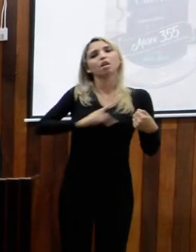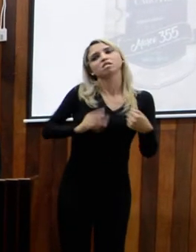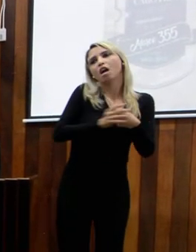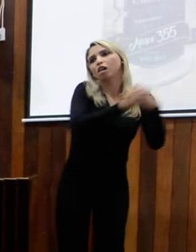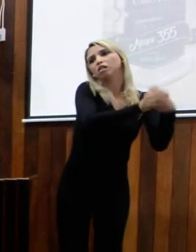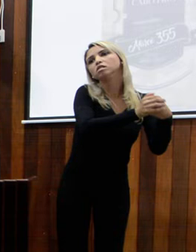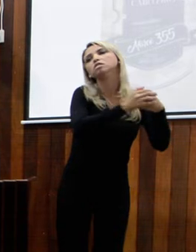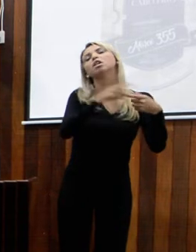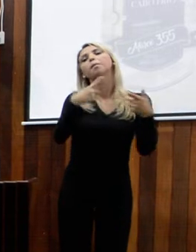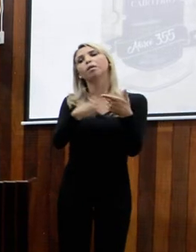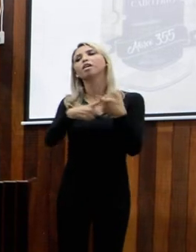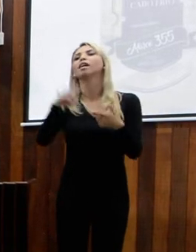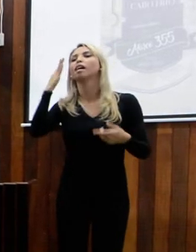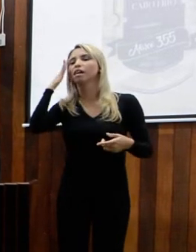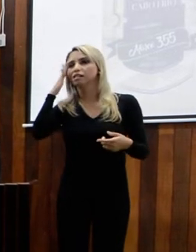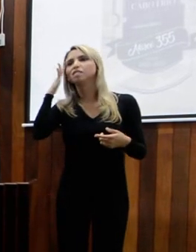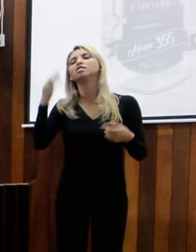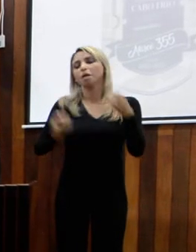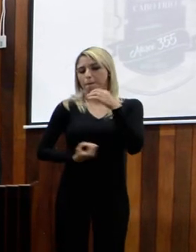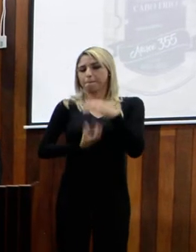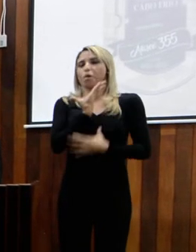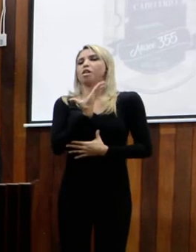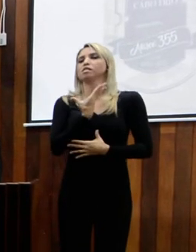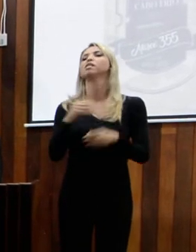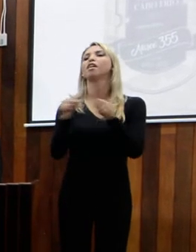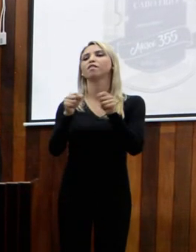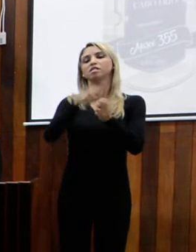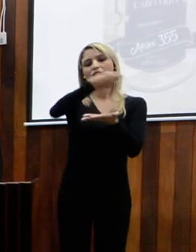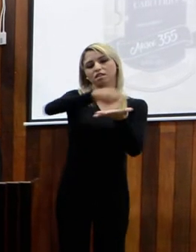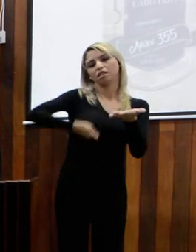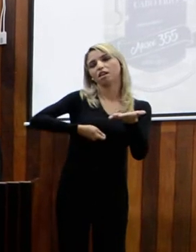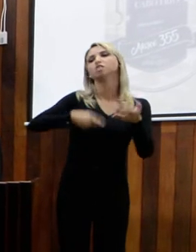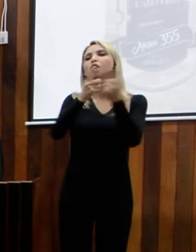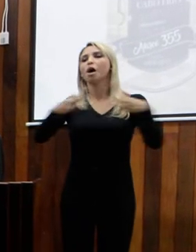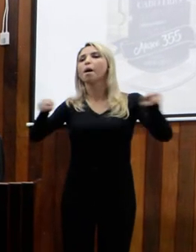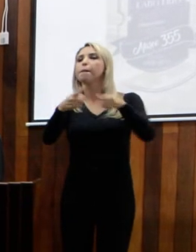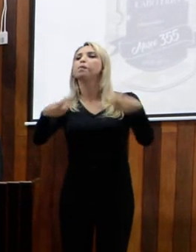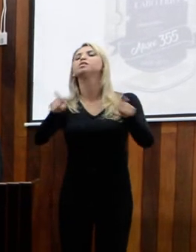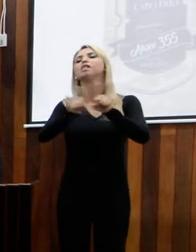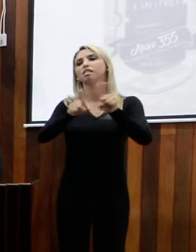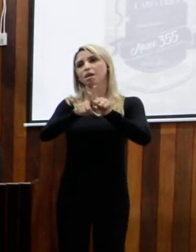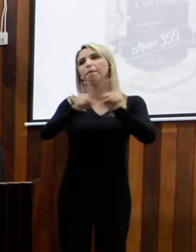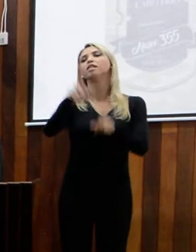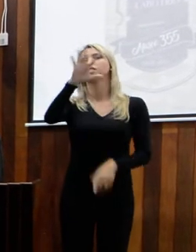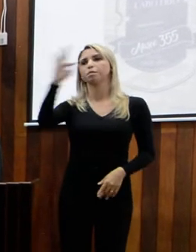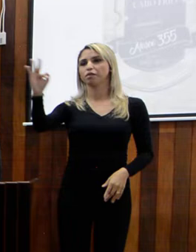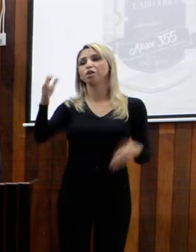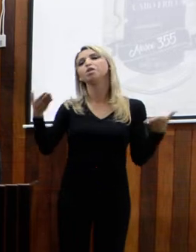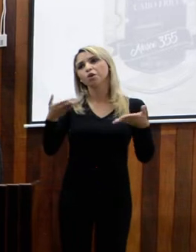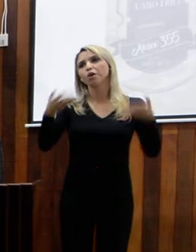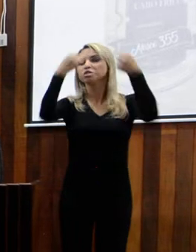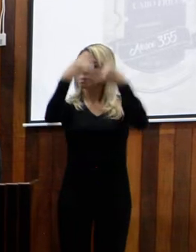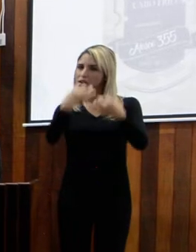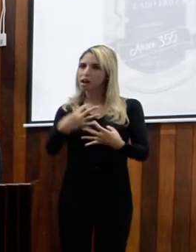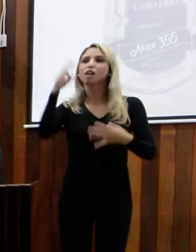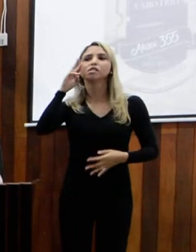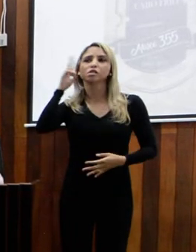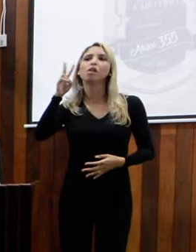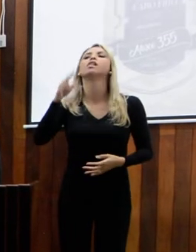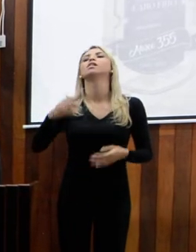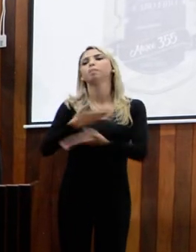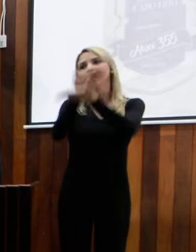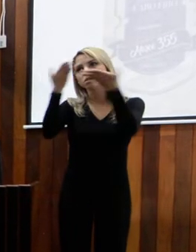assim o nosso mundo da cidade de Cabrinha. Então, a história de Vitorino Carriço também será contada e lembrada no dia de hoje. Depois,